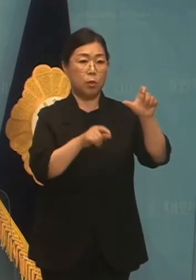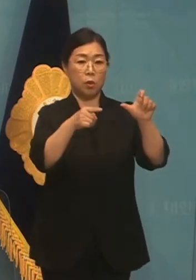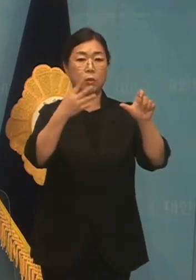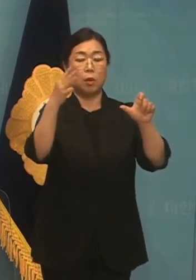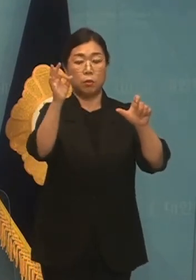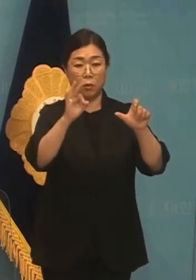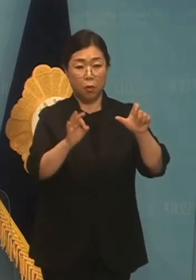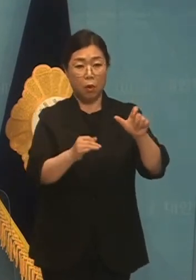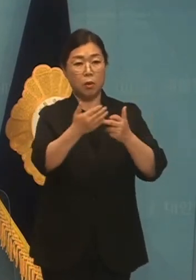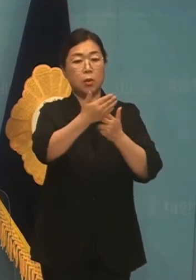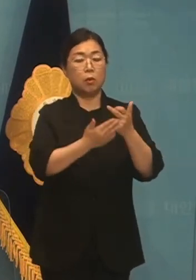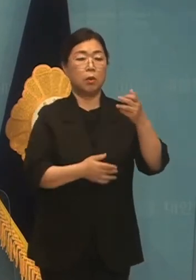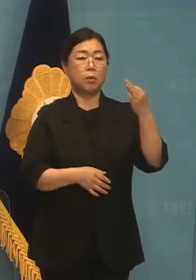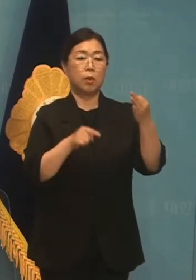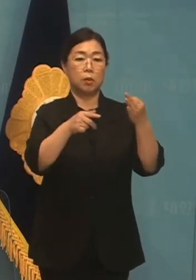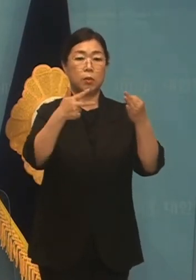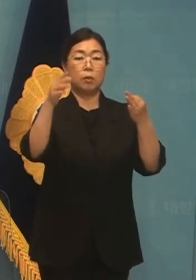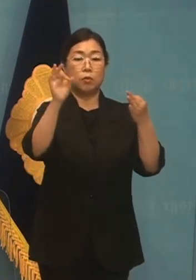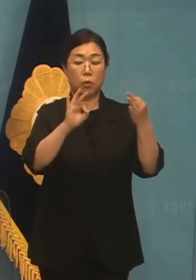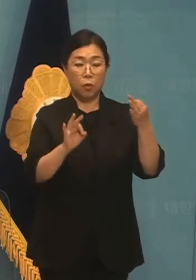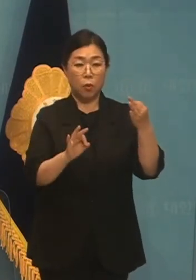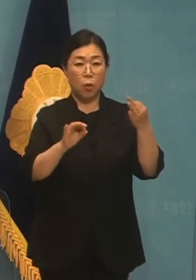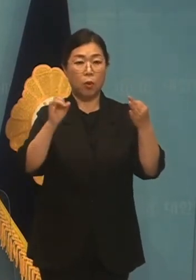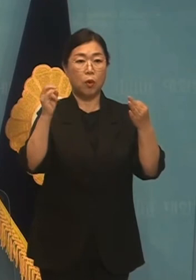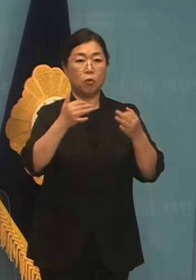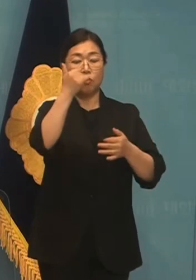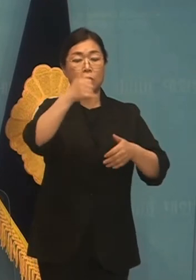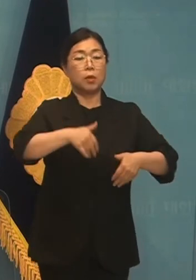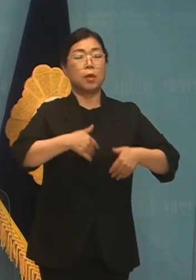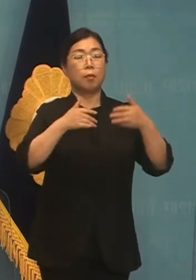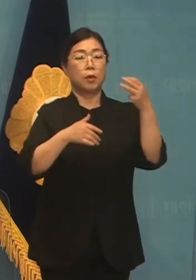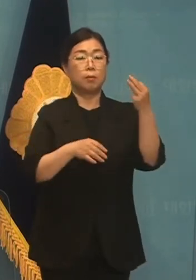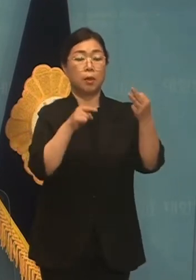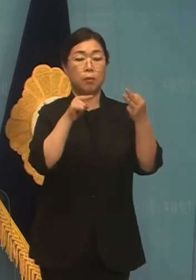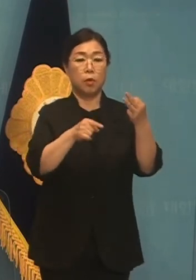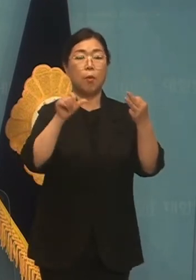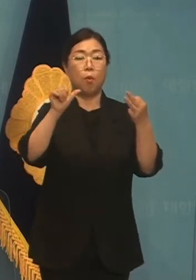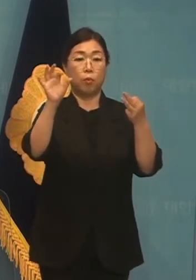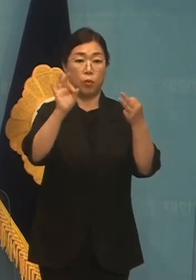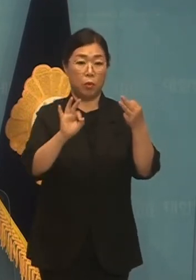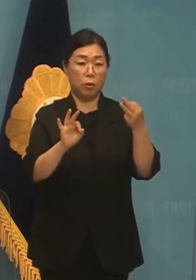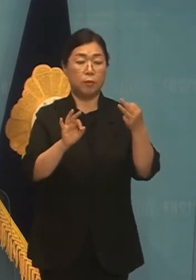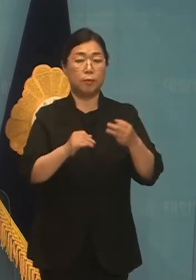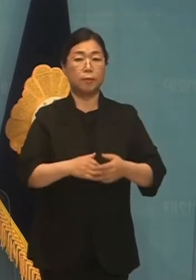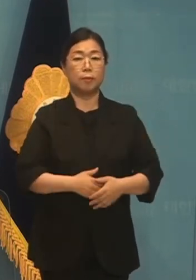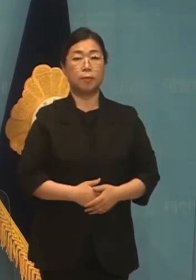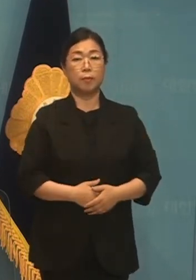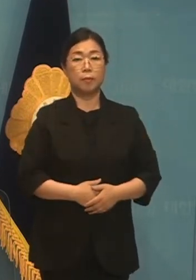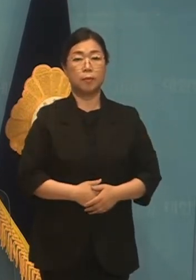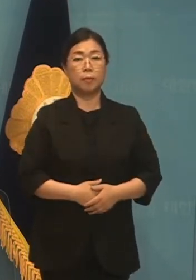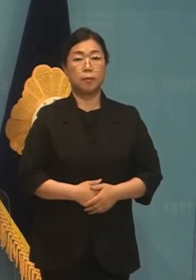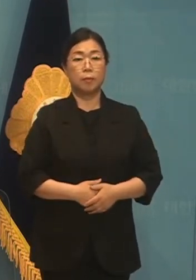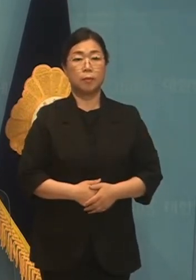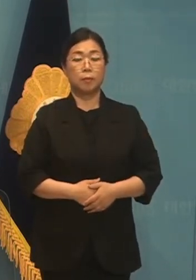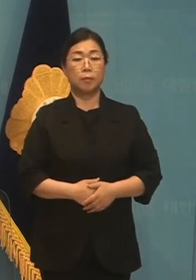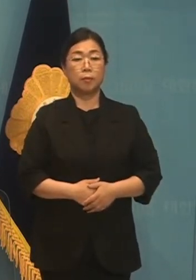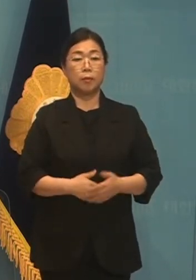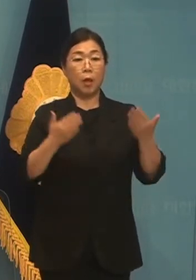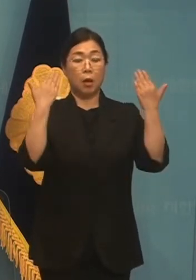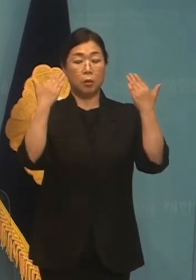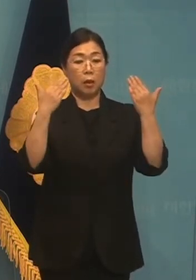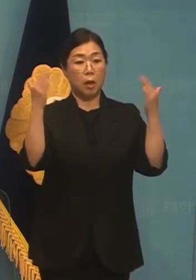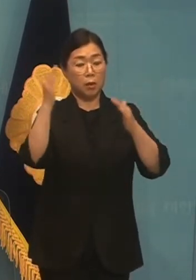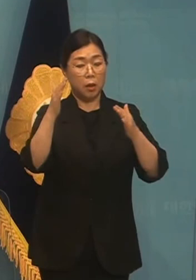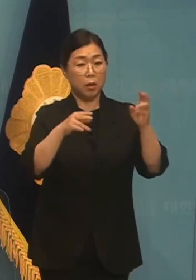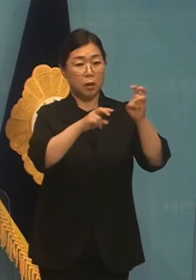.3%, 제주 14.7%, 충남 13.5% 수로로 많았습니다. 학생